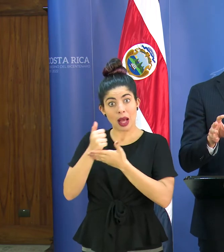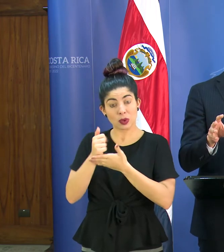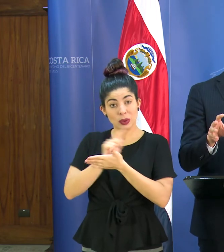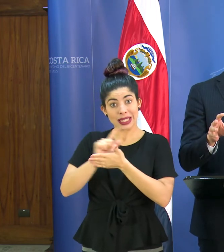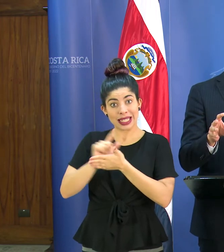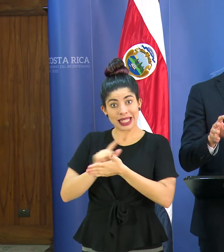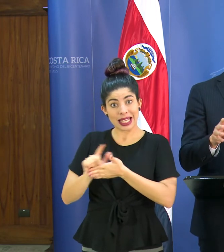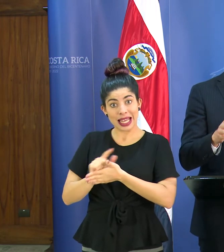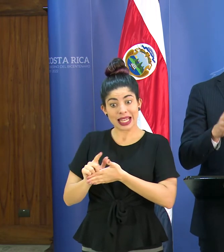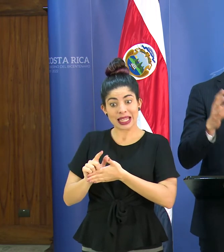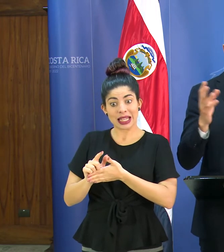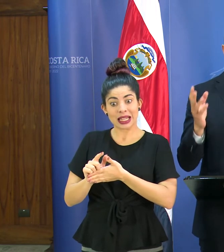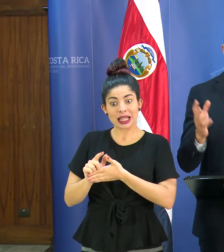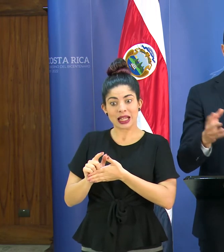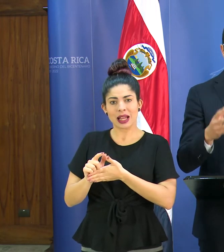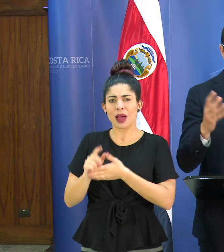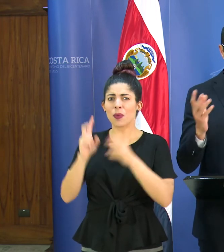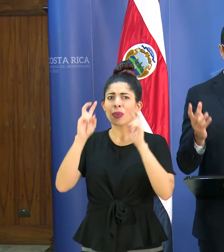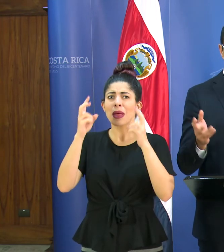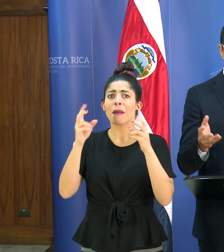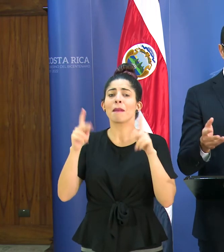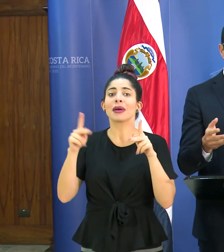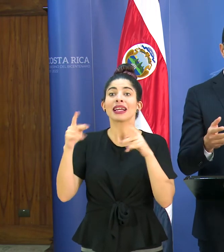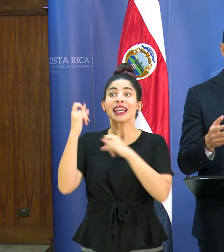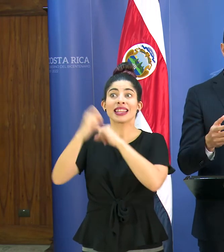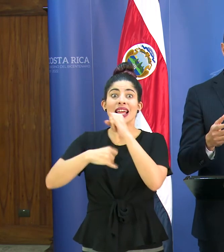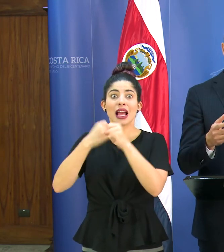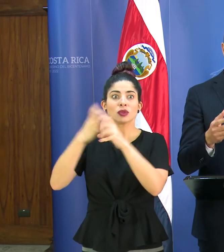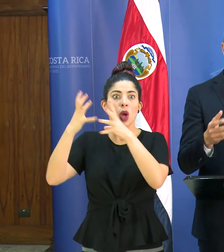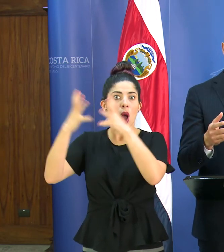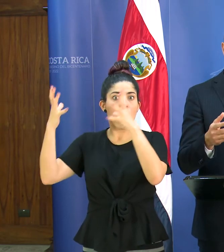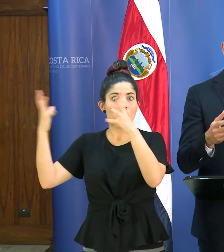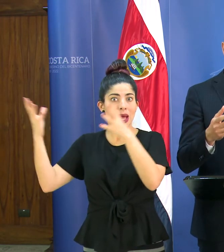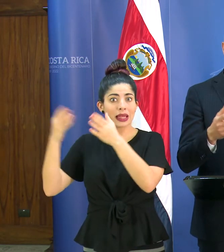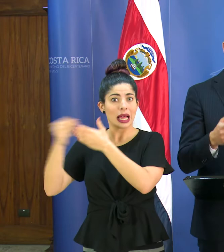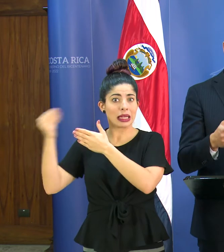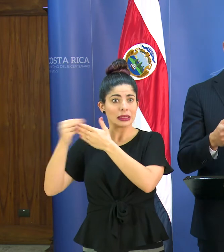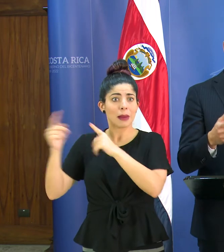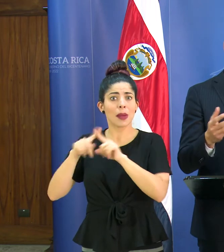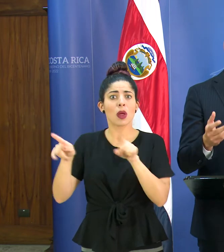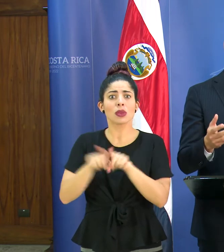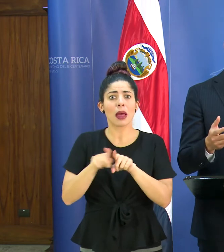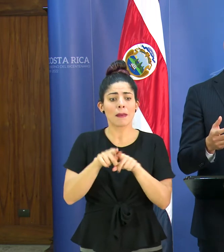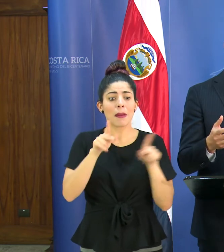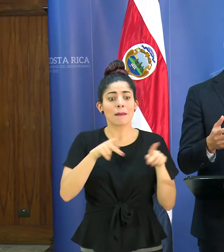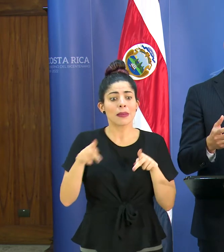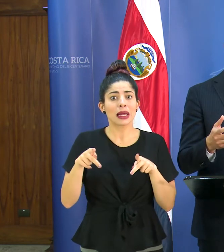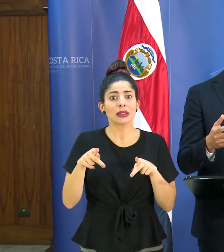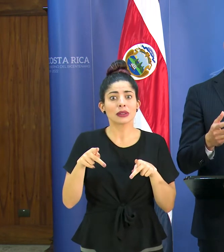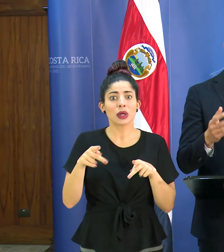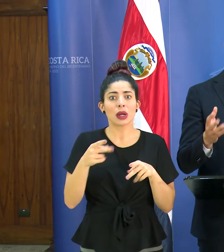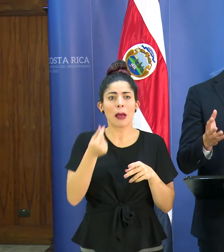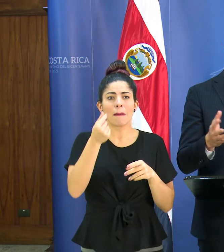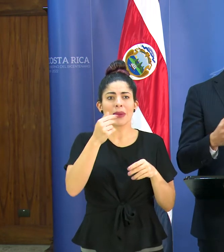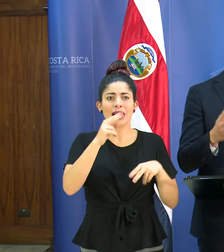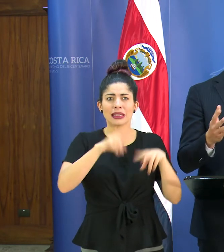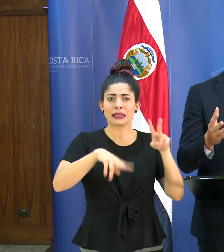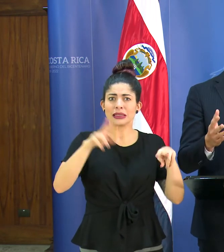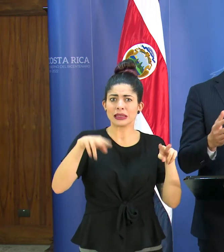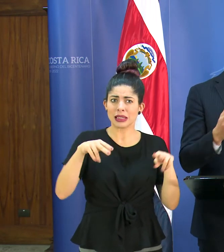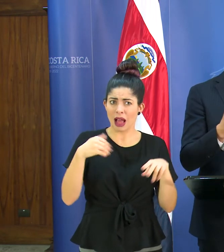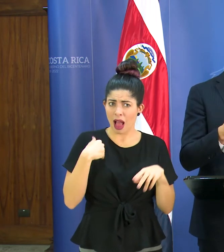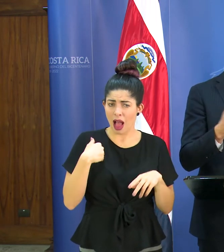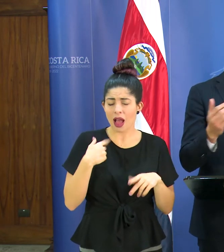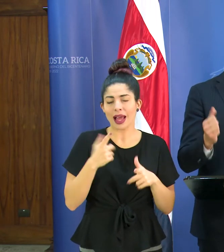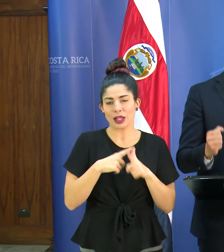de higiene, que pues hay un asunto de demanda internacional aumentado, pero que también ha habido especulaciones de precios y eso pues